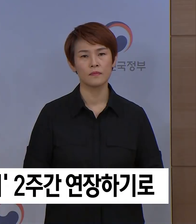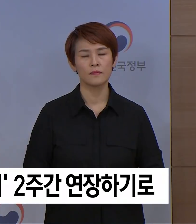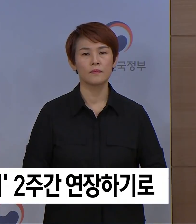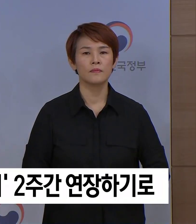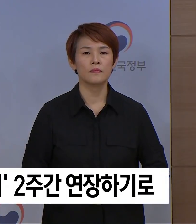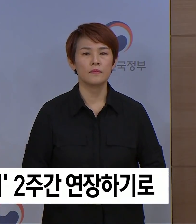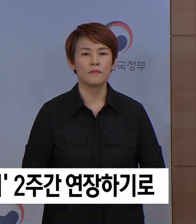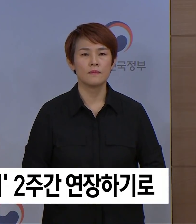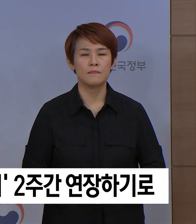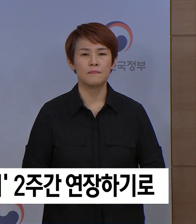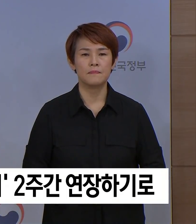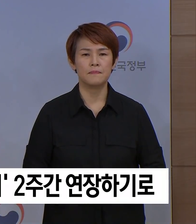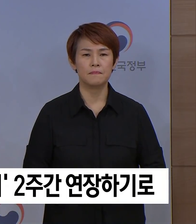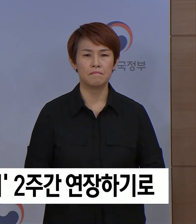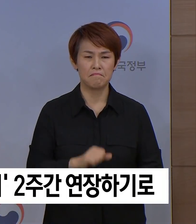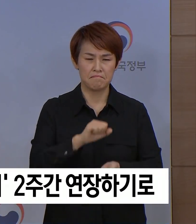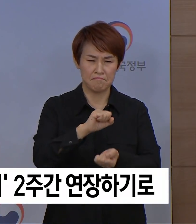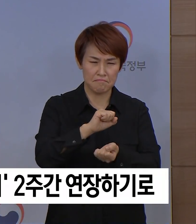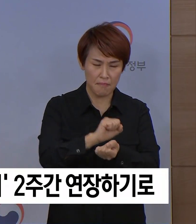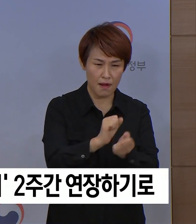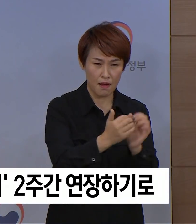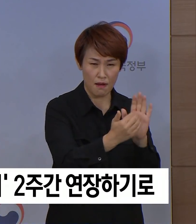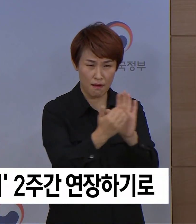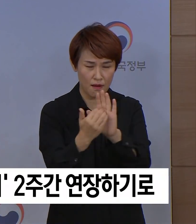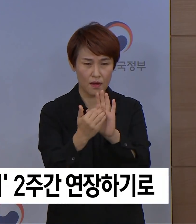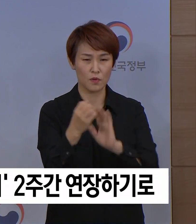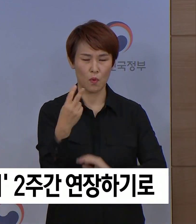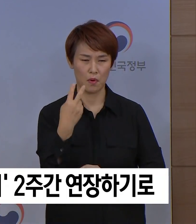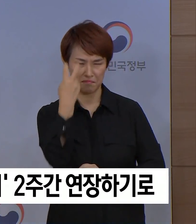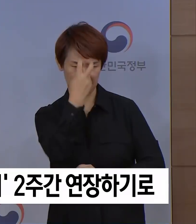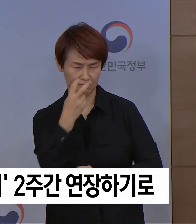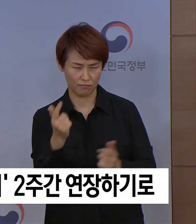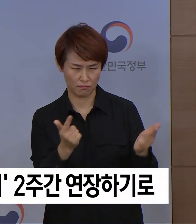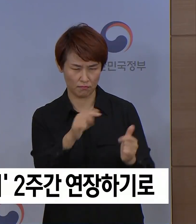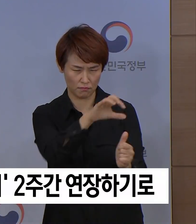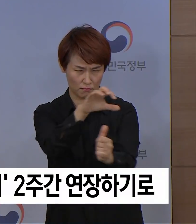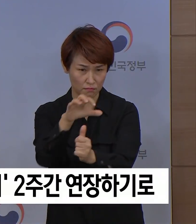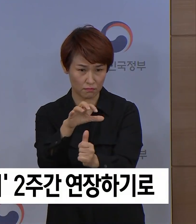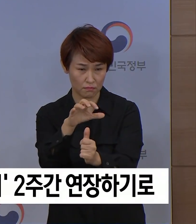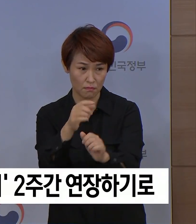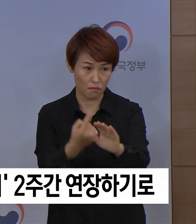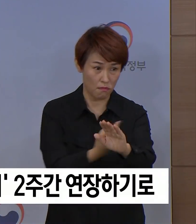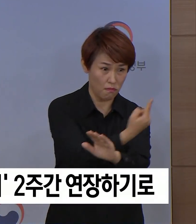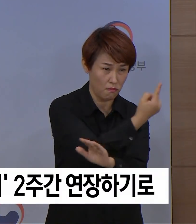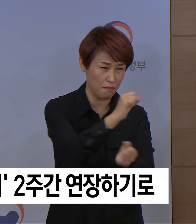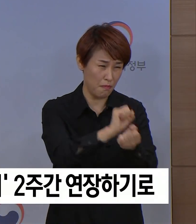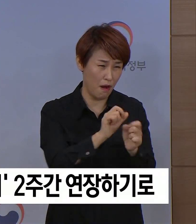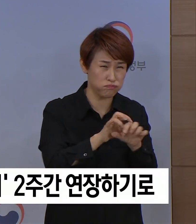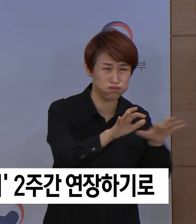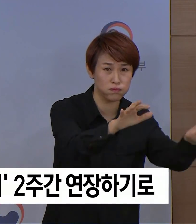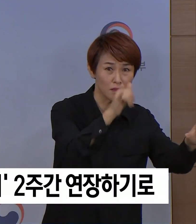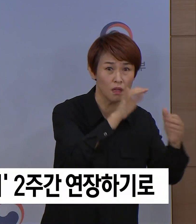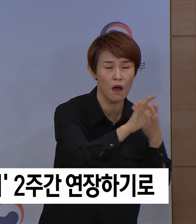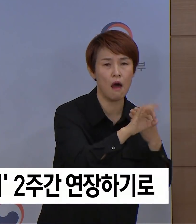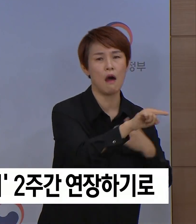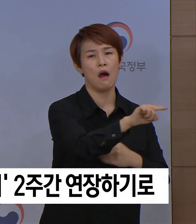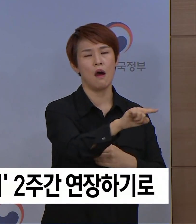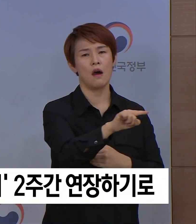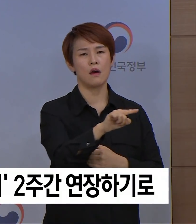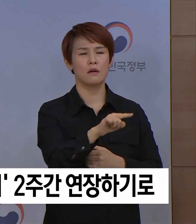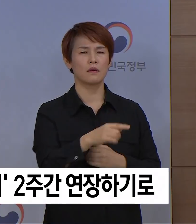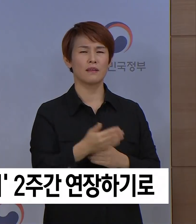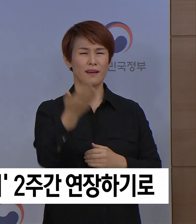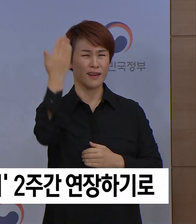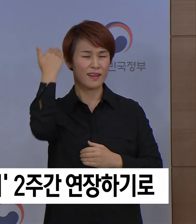방역망의 통제를 벗어난 신규 감염 환자가 대규모의 집단 감염을 야기한다면 또다시 신천재와